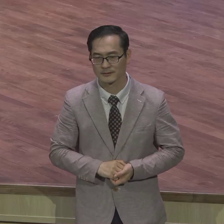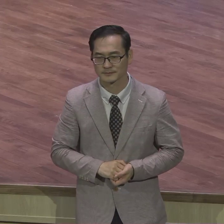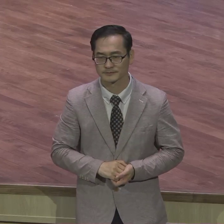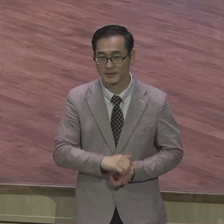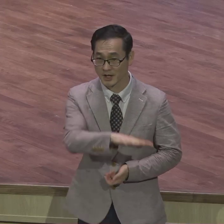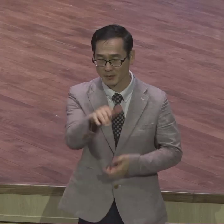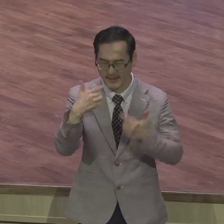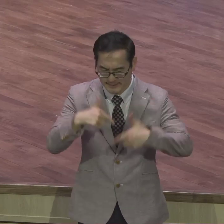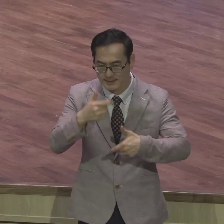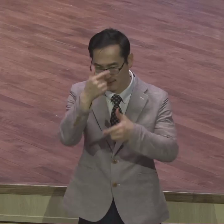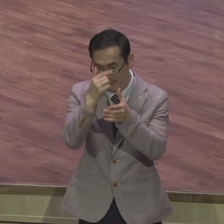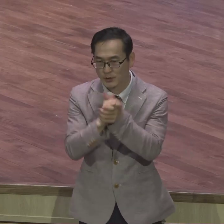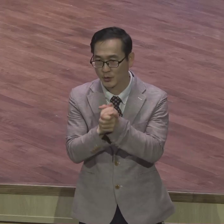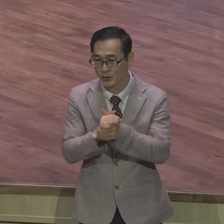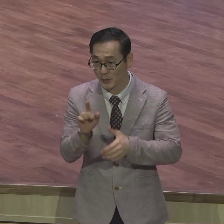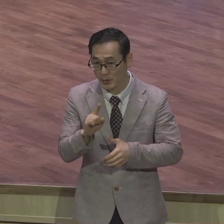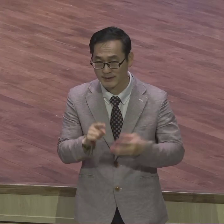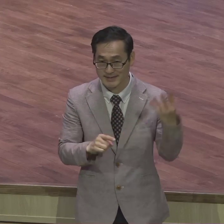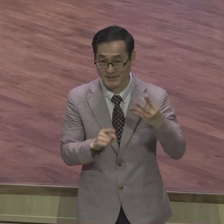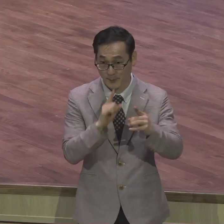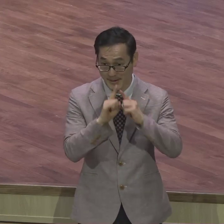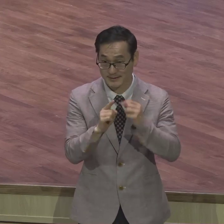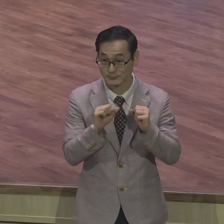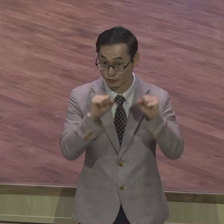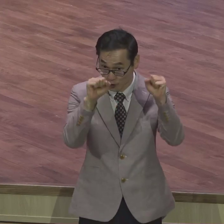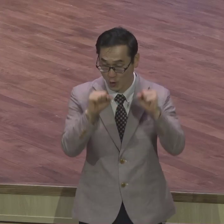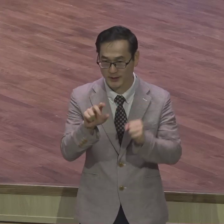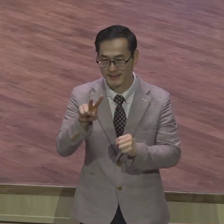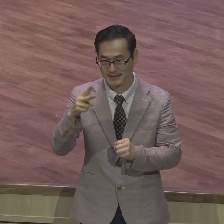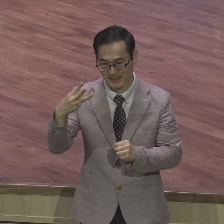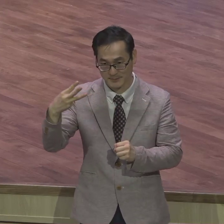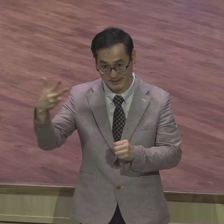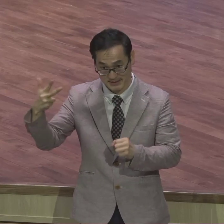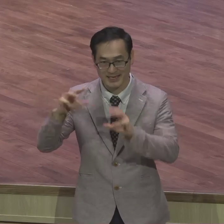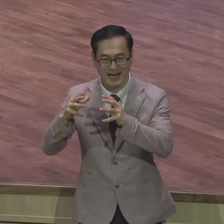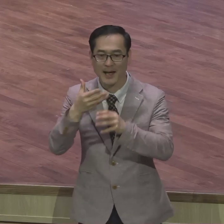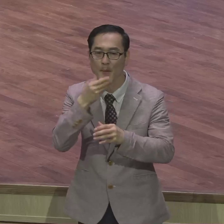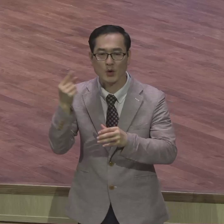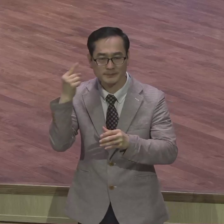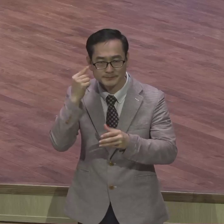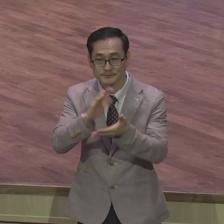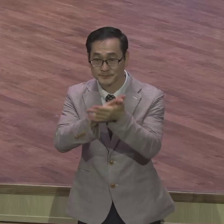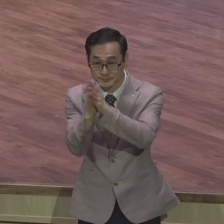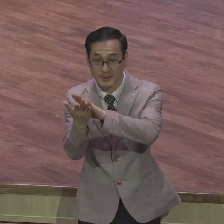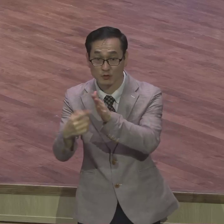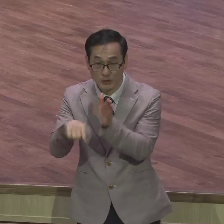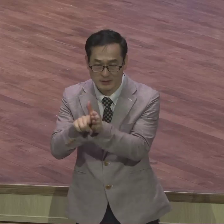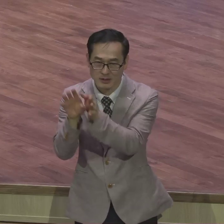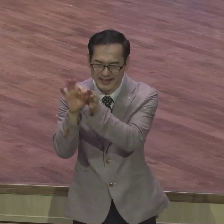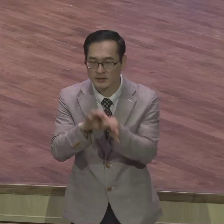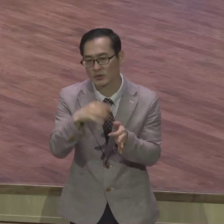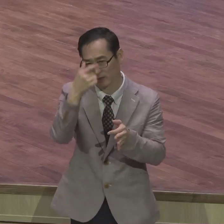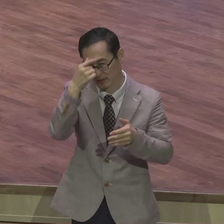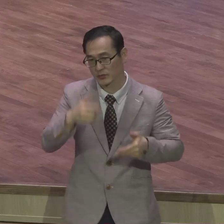사천 말씀 묻는가 이사진라라 보고마요 이것이 하나님이 원하시는 그리스도의